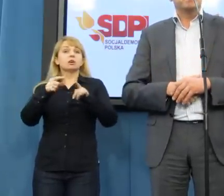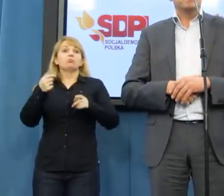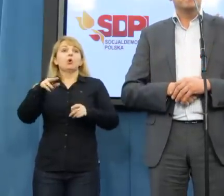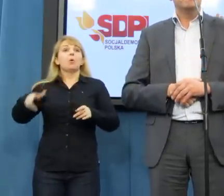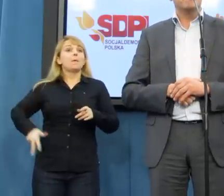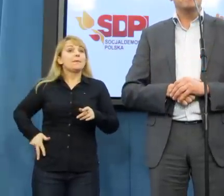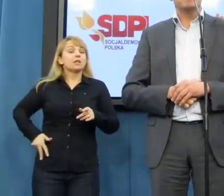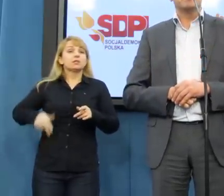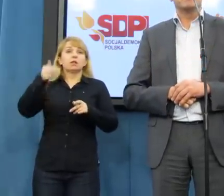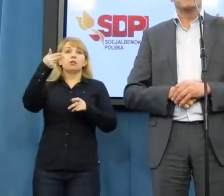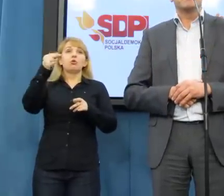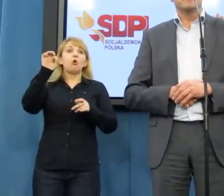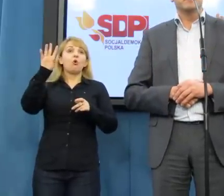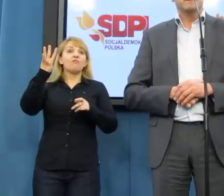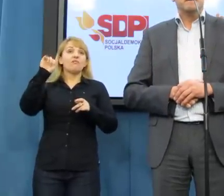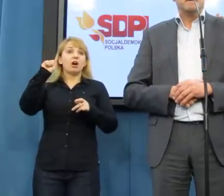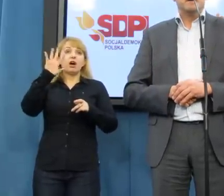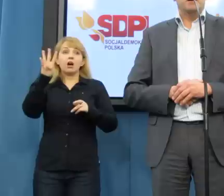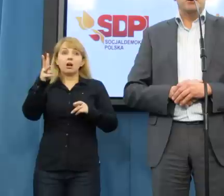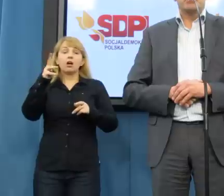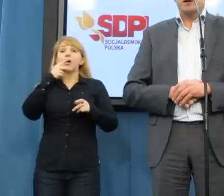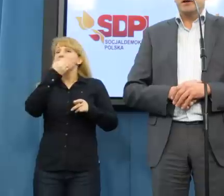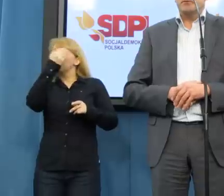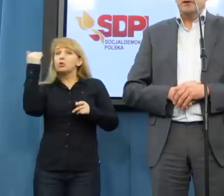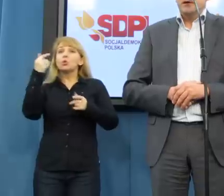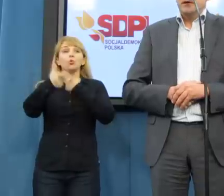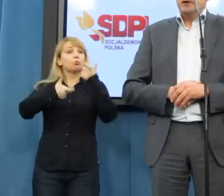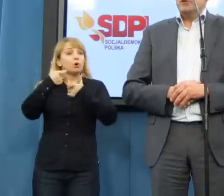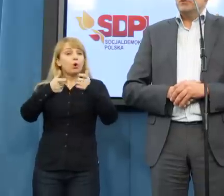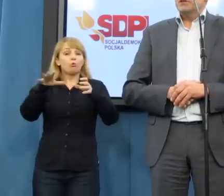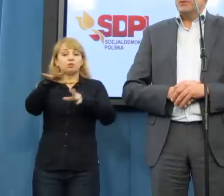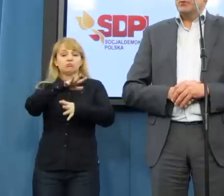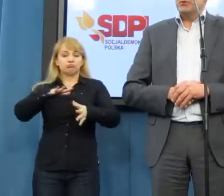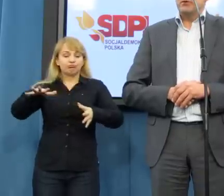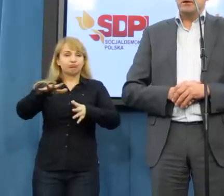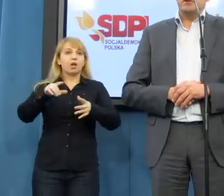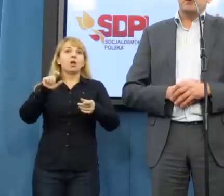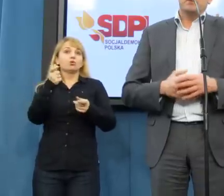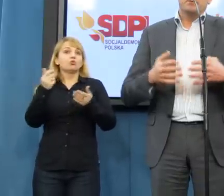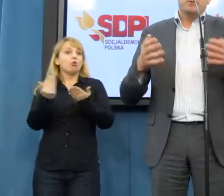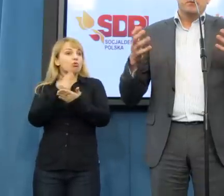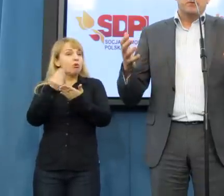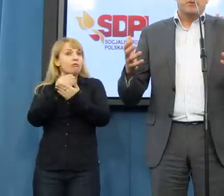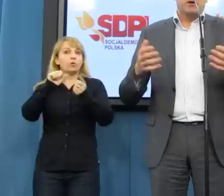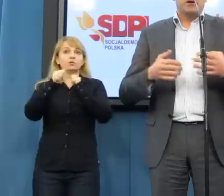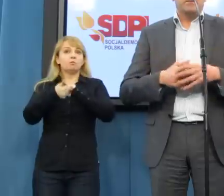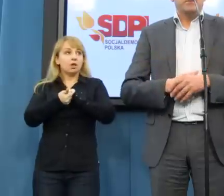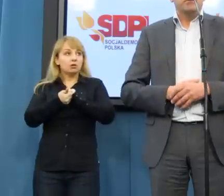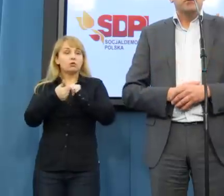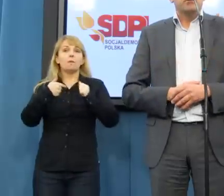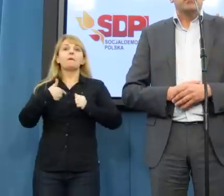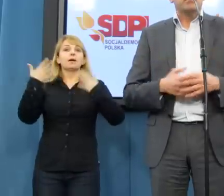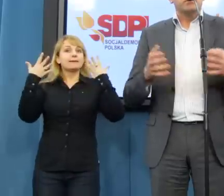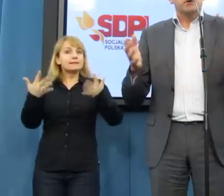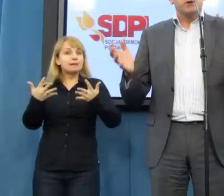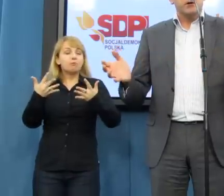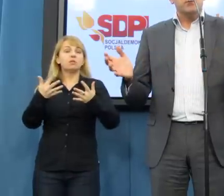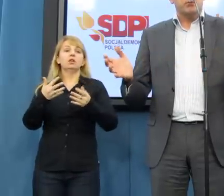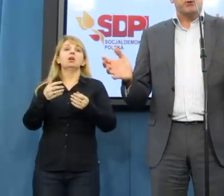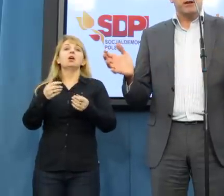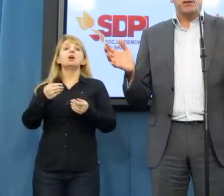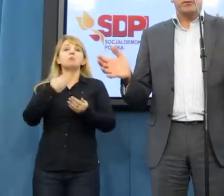pan minister Nowak nie radzi sobie z tym obszarem, chcieliśmy zaproponować w